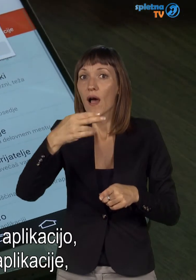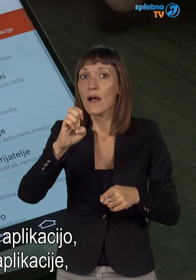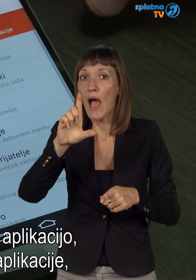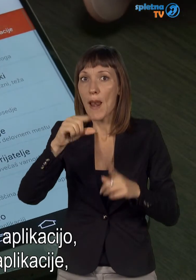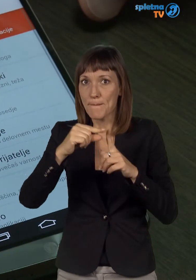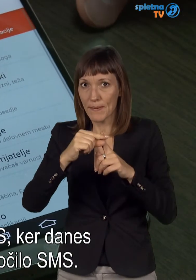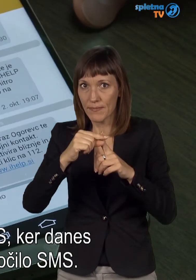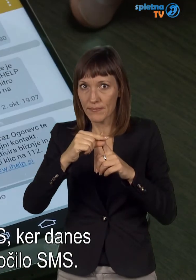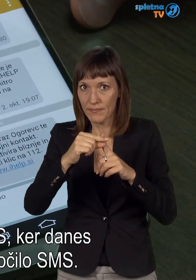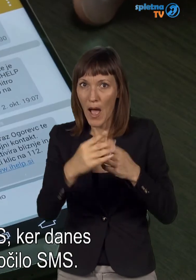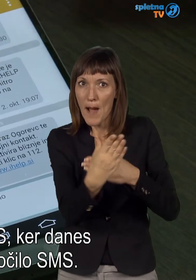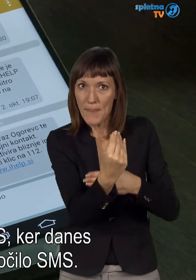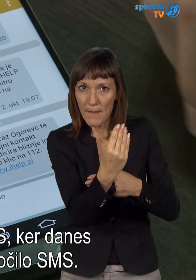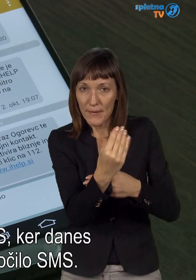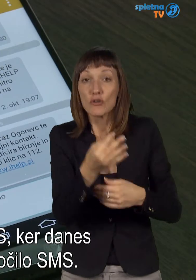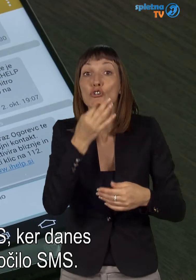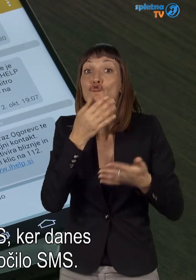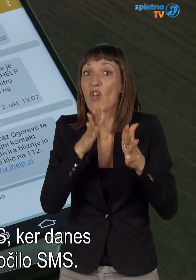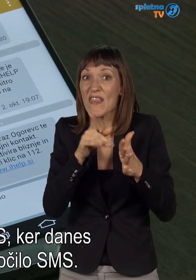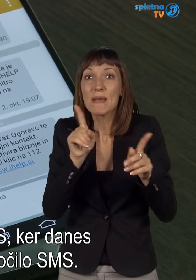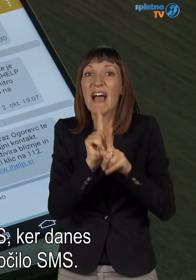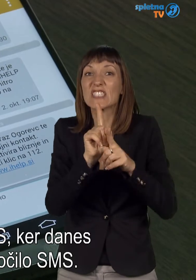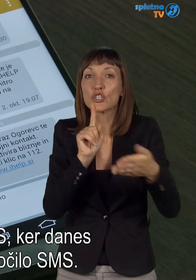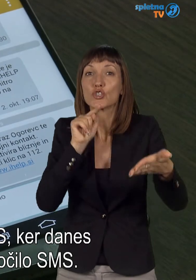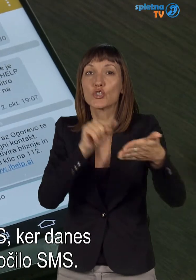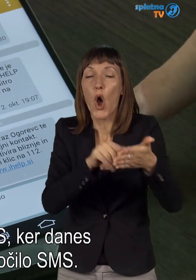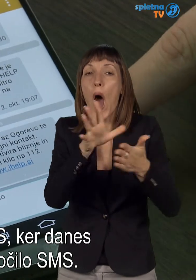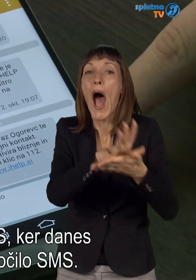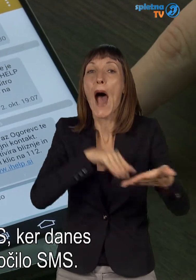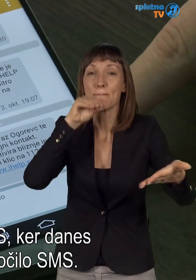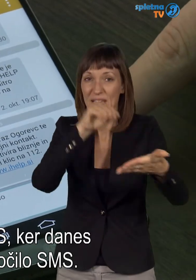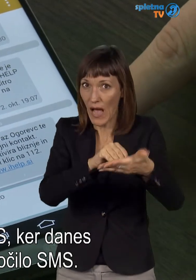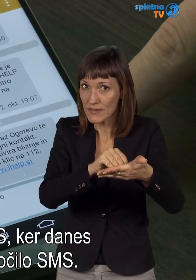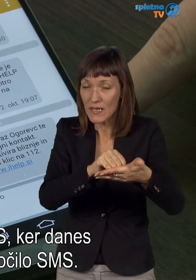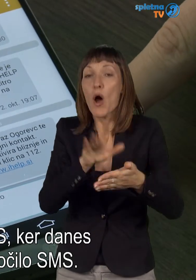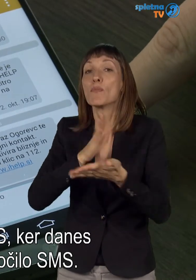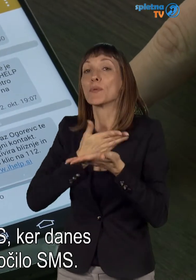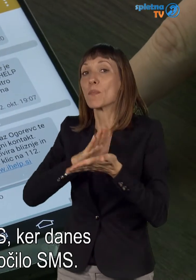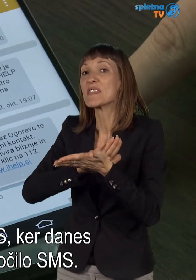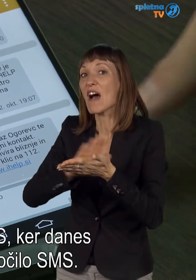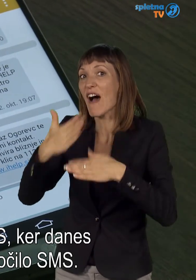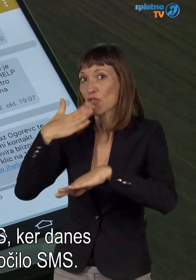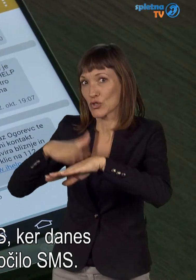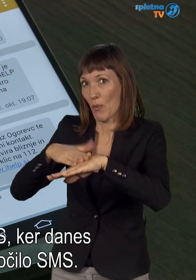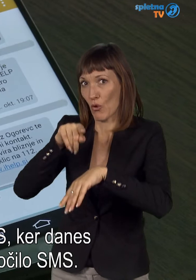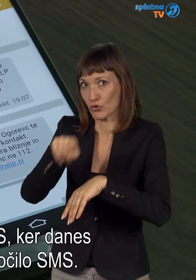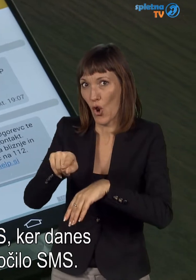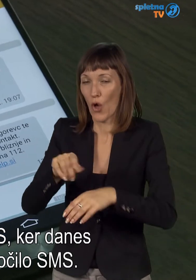aplikacije. Če pa nima, dobi pa SMS, ker danes vsak telefon prejme SMS sporočilo.